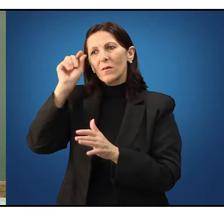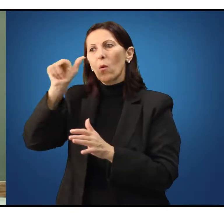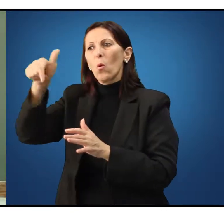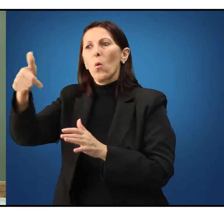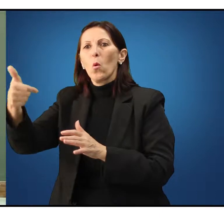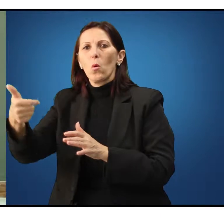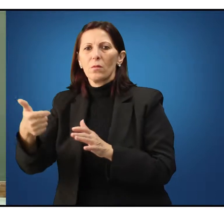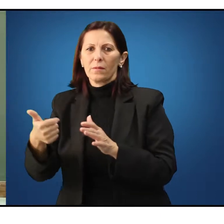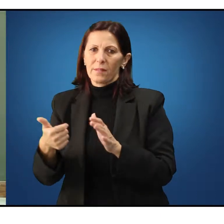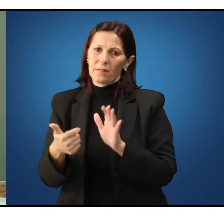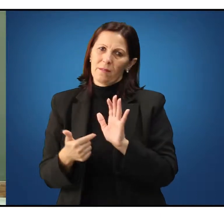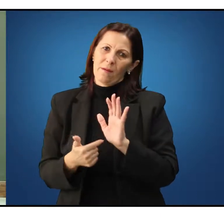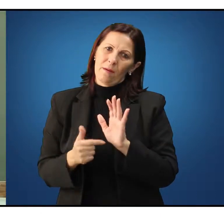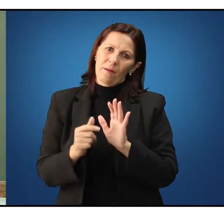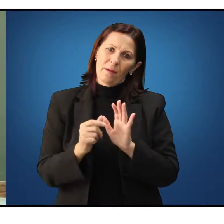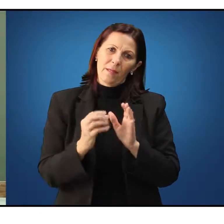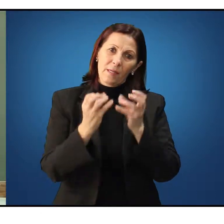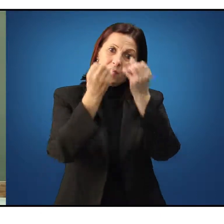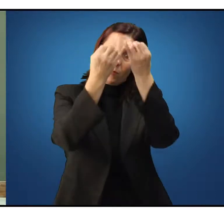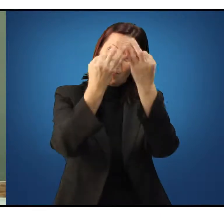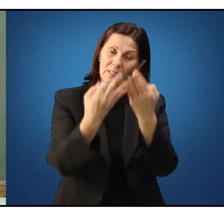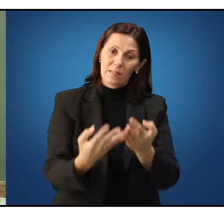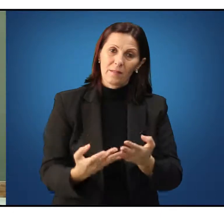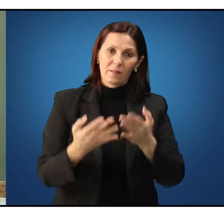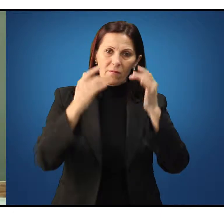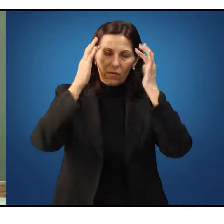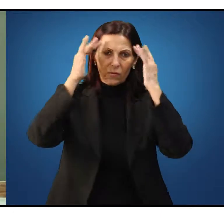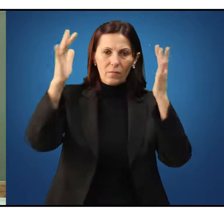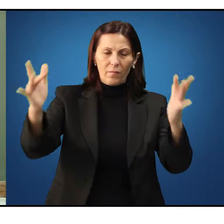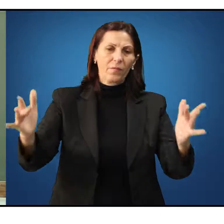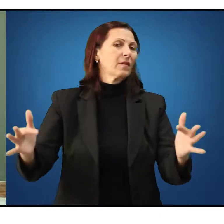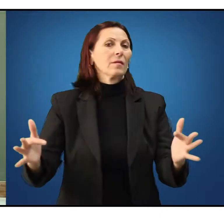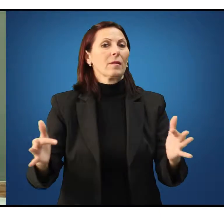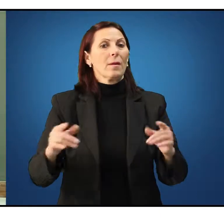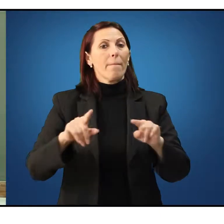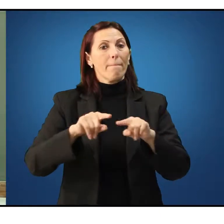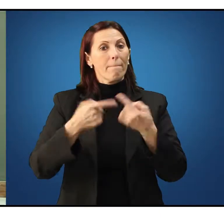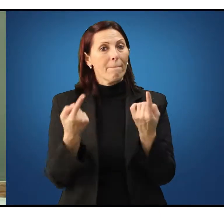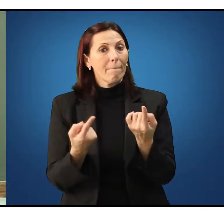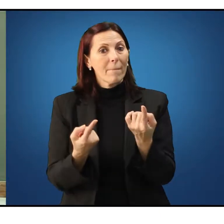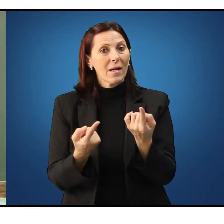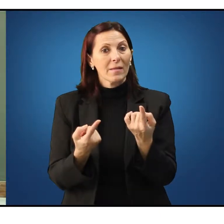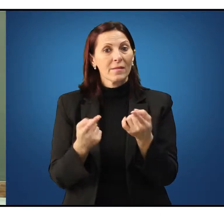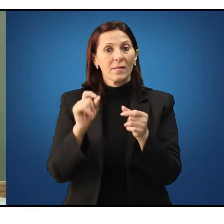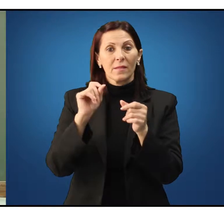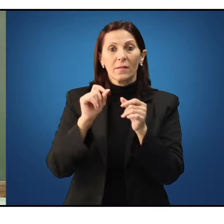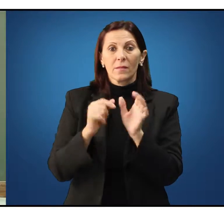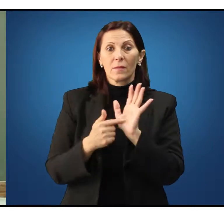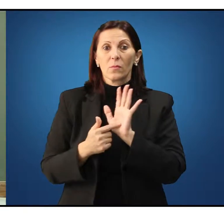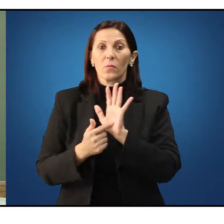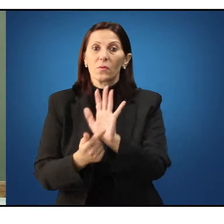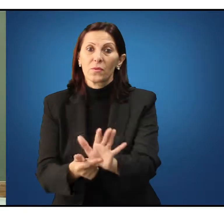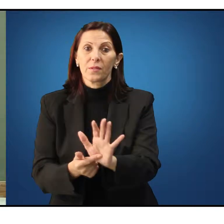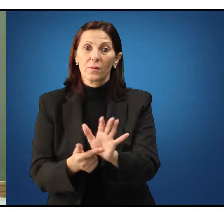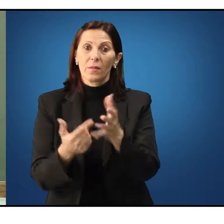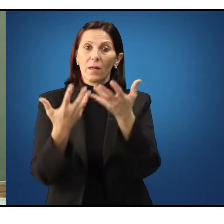expressões de filosofia no Oriente, mas nós estamos fazendo um recorte para considerar a